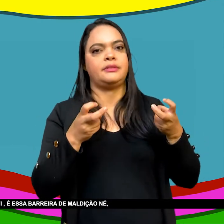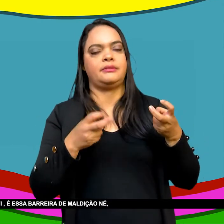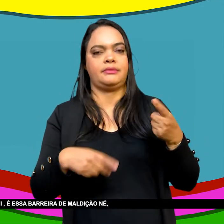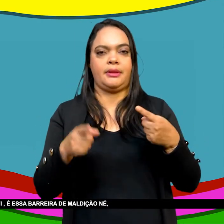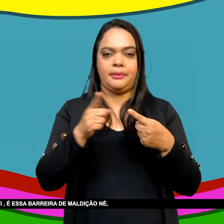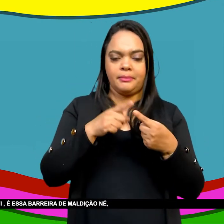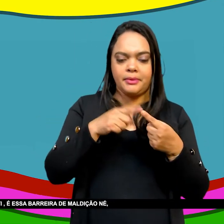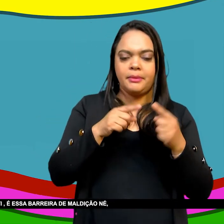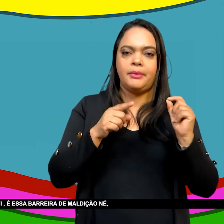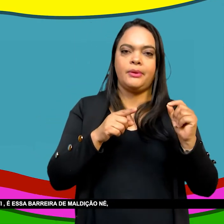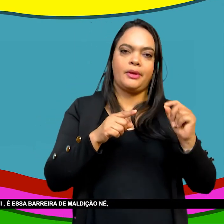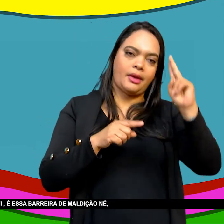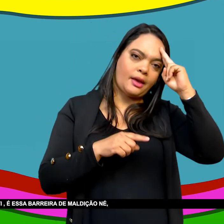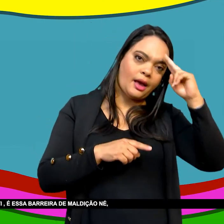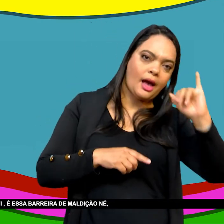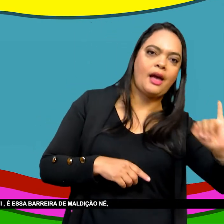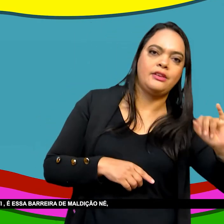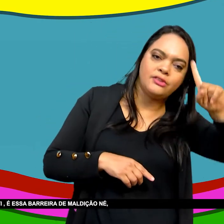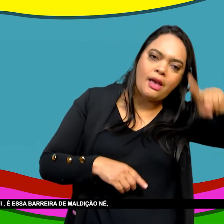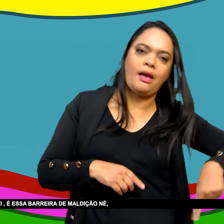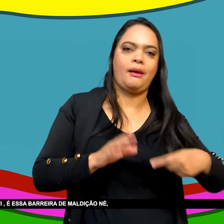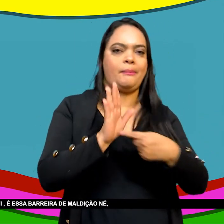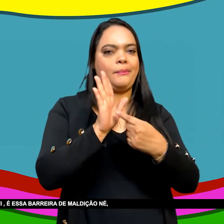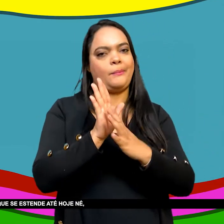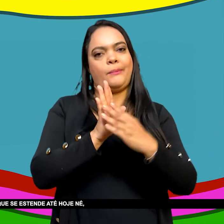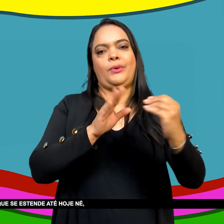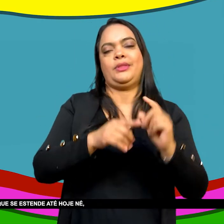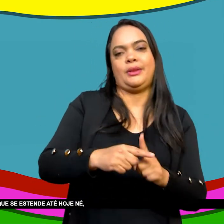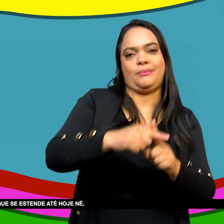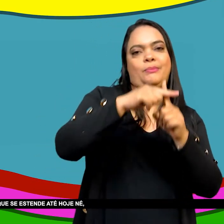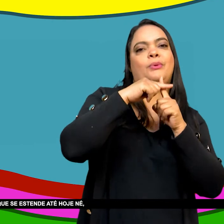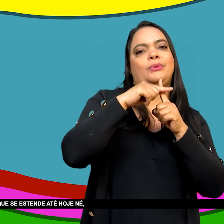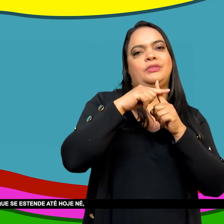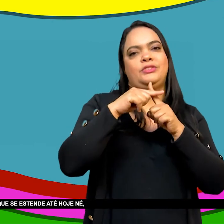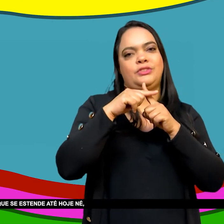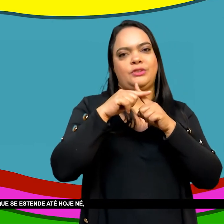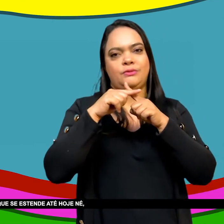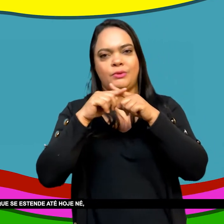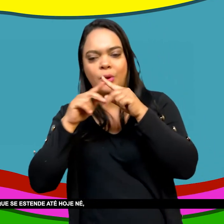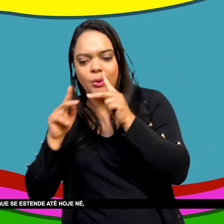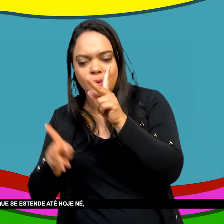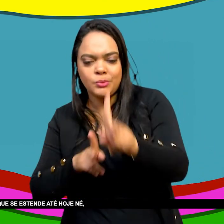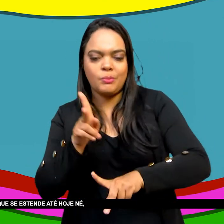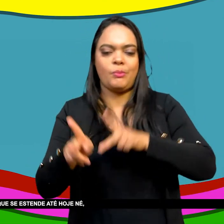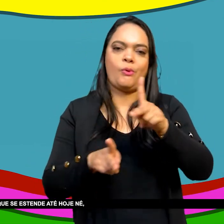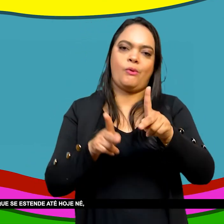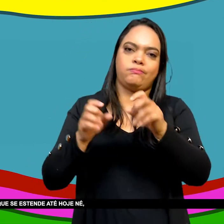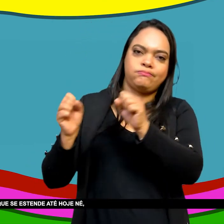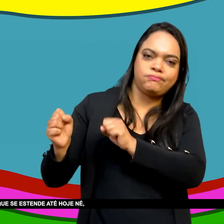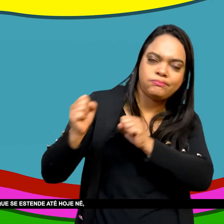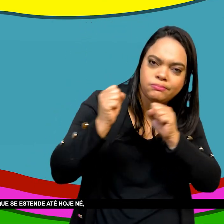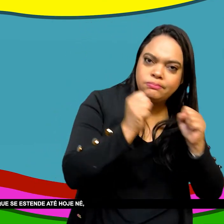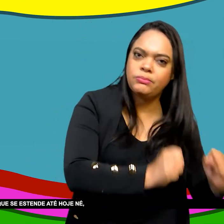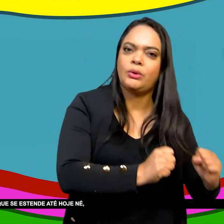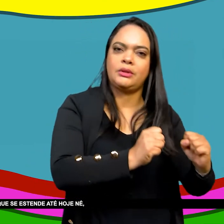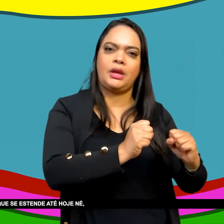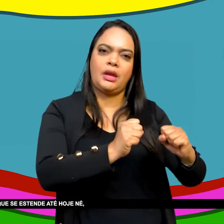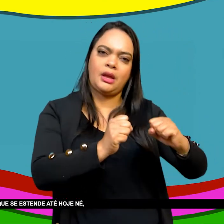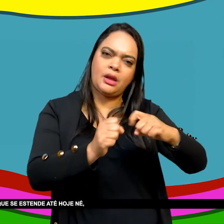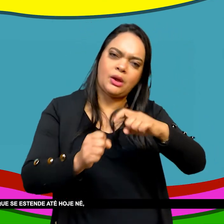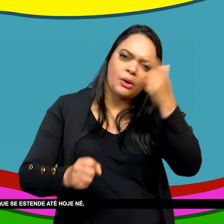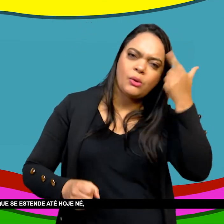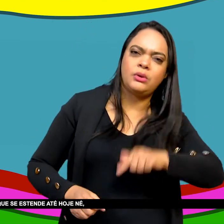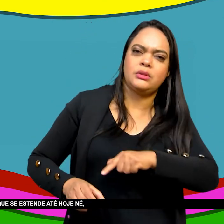barreira De maldição Que surgiu na época No processo de independência E que